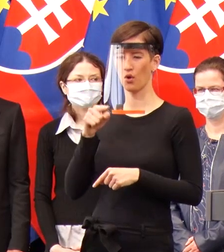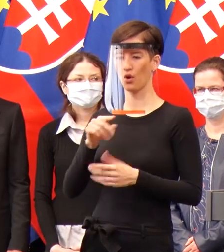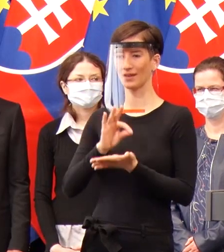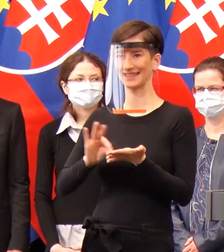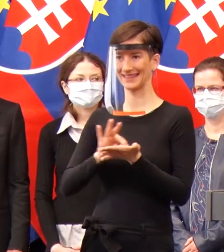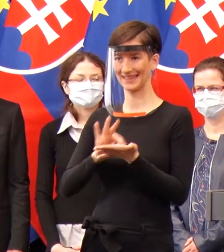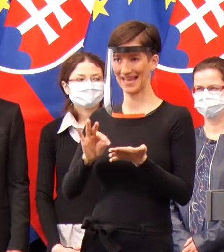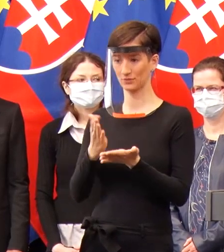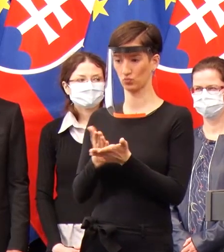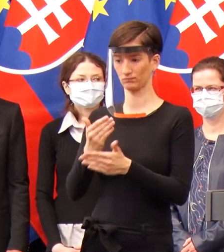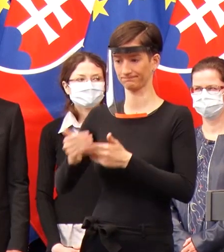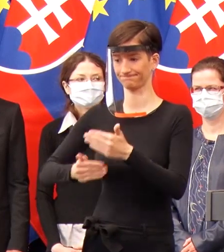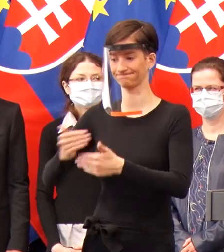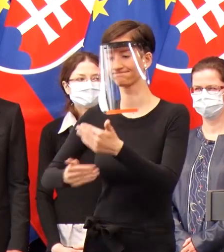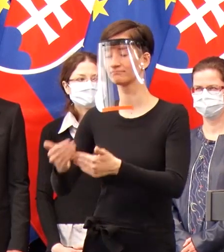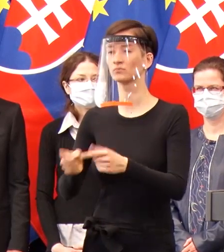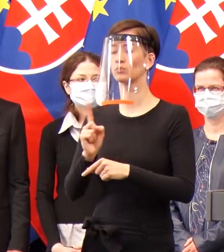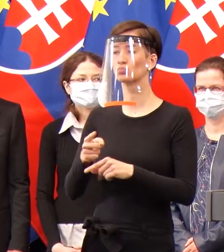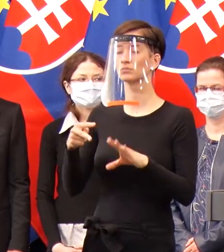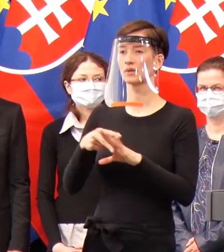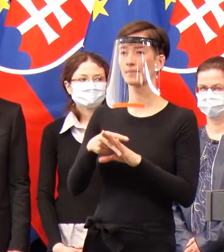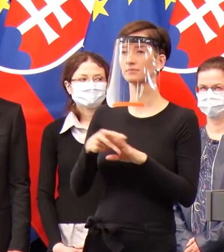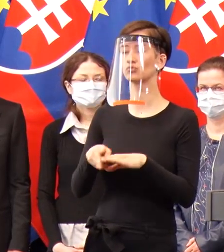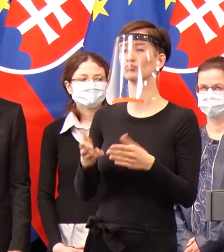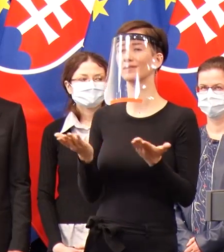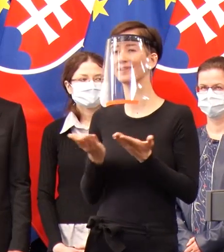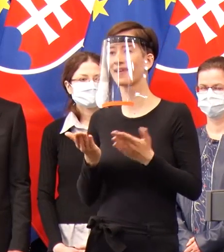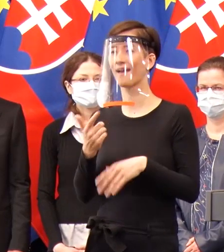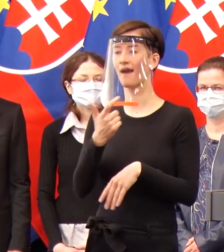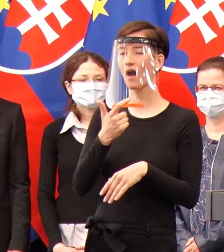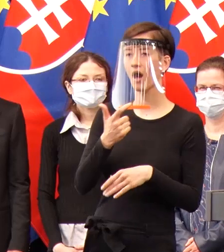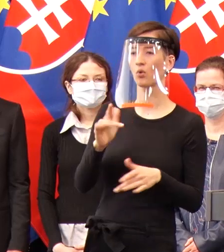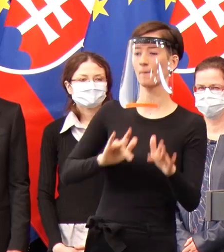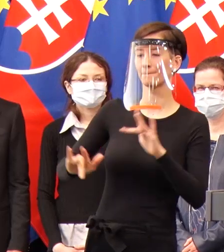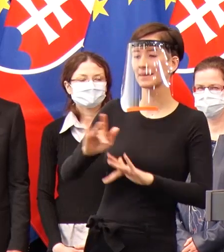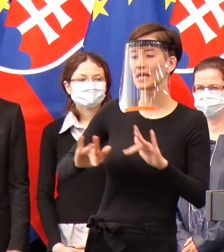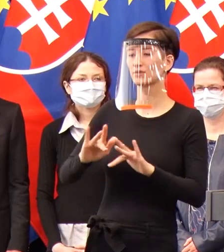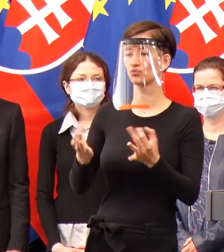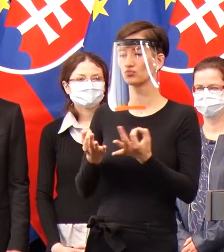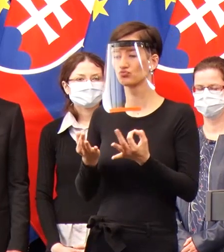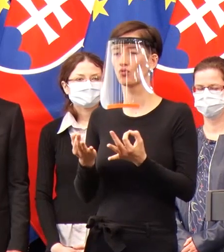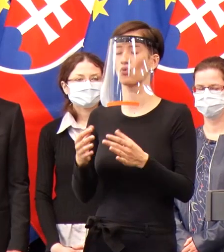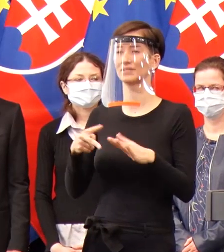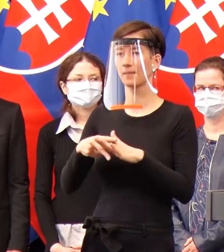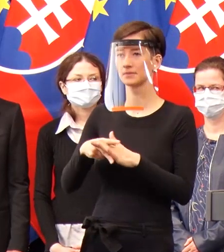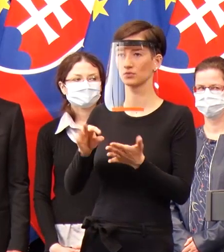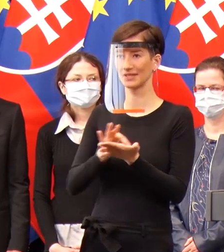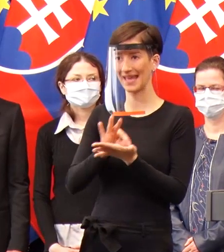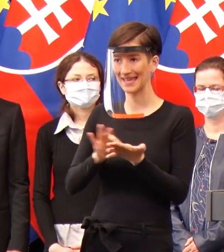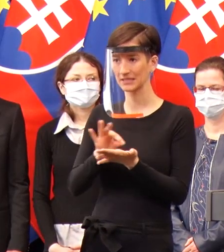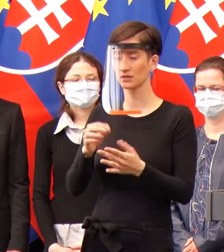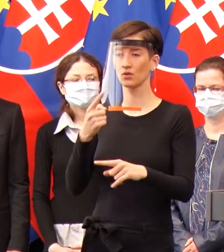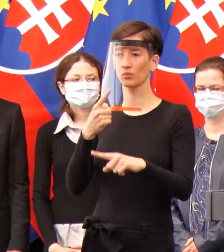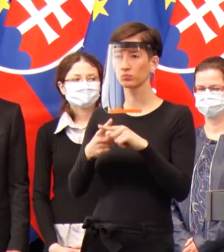nadstaviť systémy, museli sme zvládnuť logistiku, museli sme pripraviť testy. Museli sme zariadiť to, aby sa začali